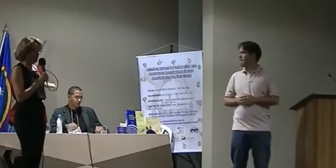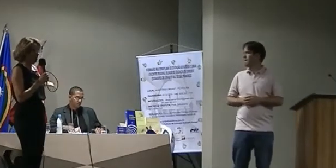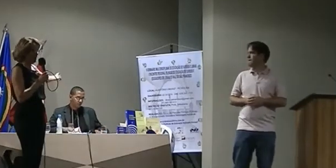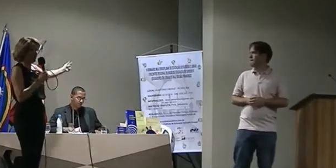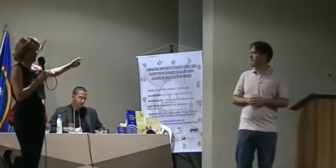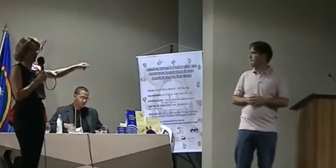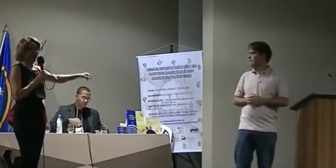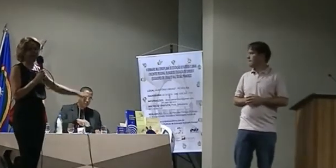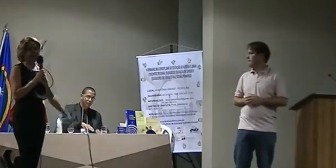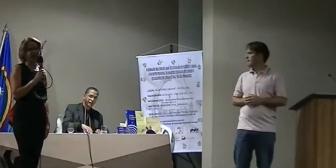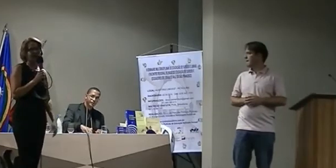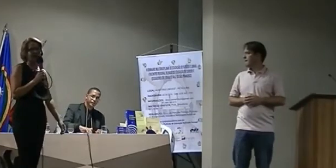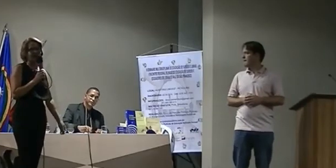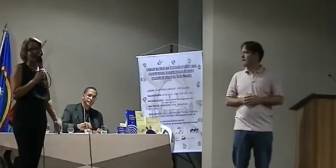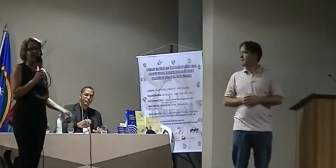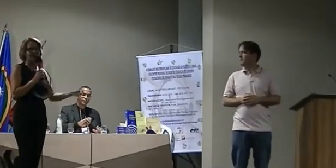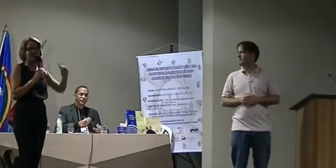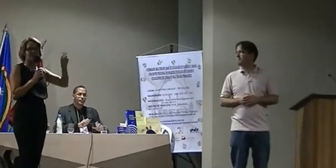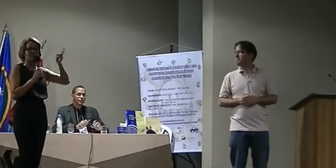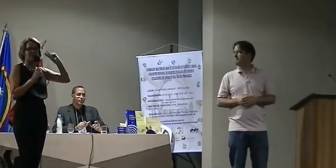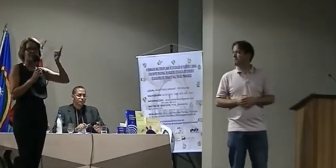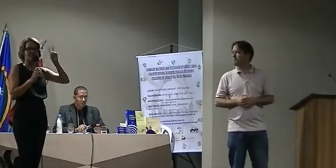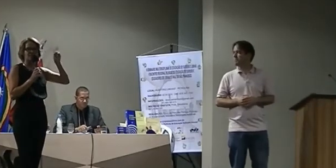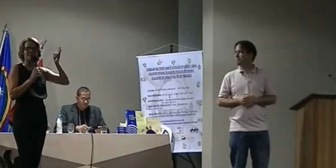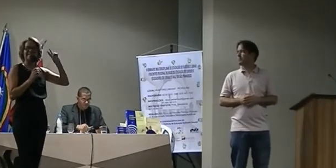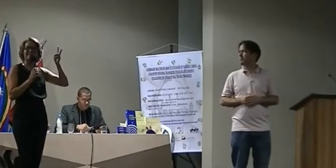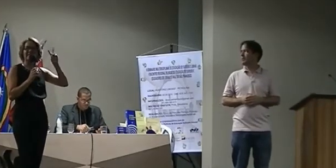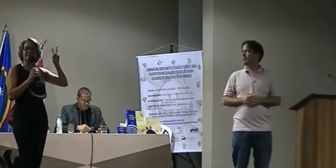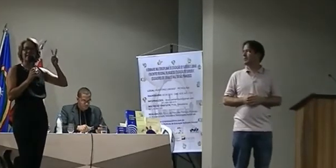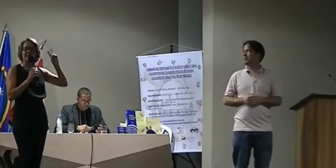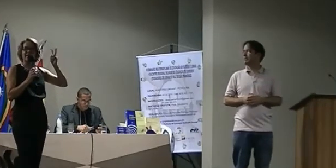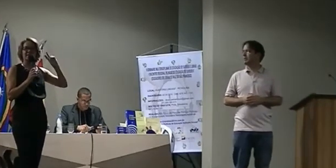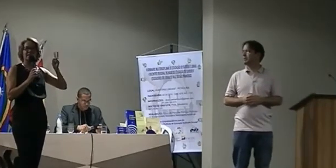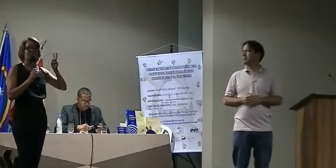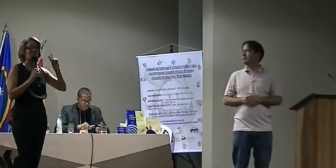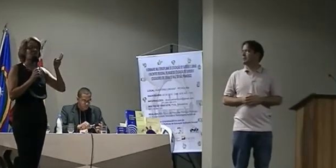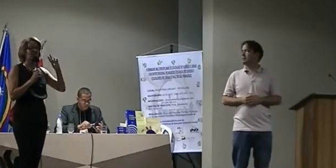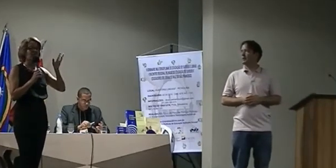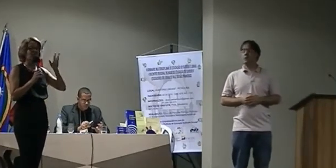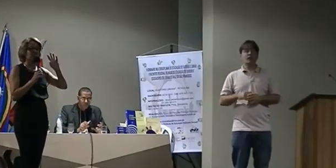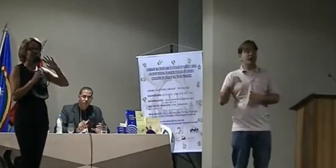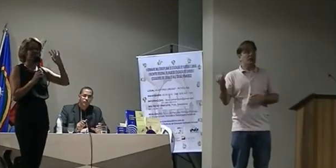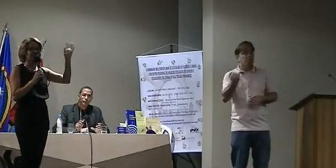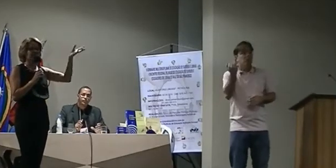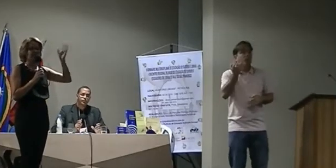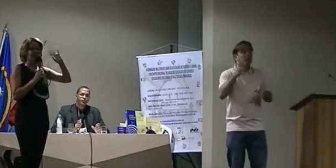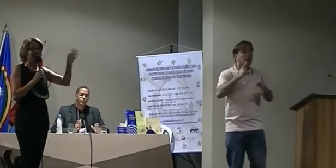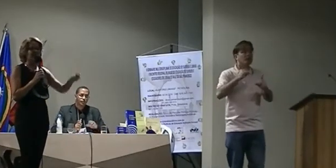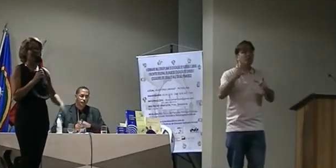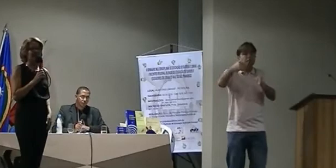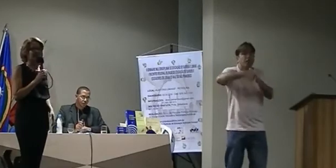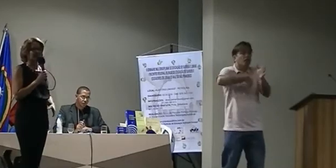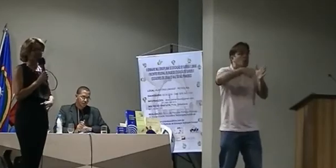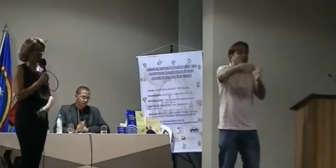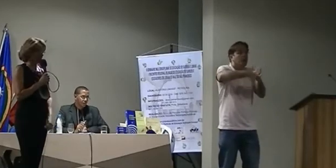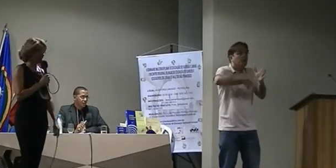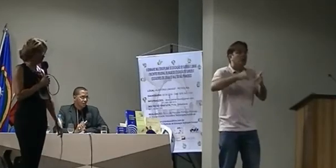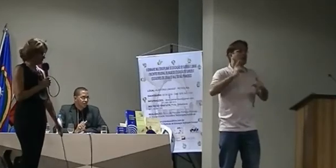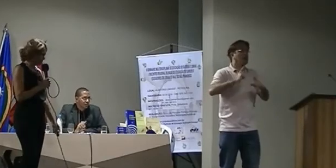a a gente entender o que acontece em realidades diferentes da nossa.